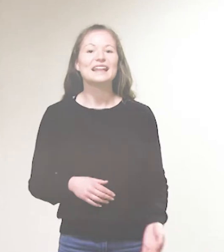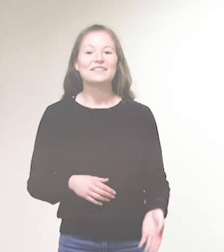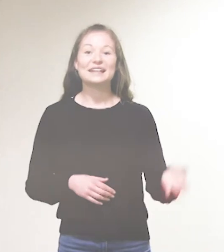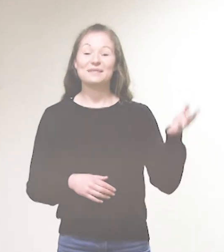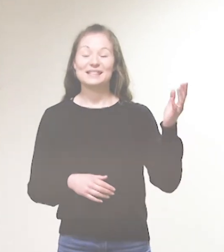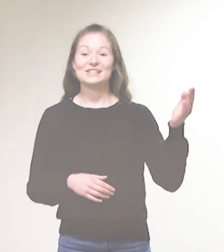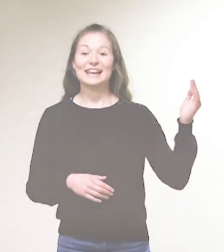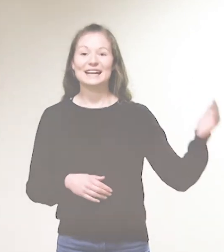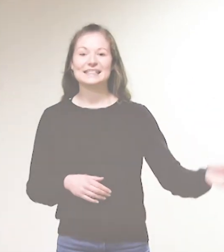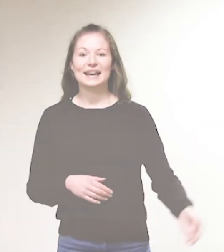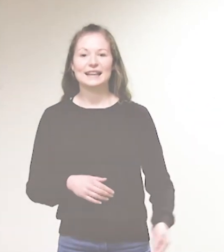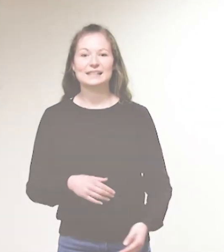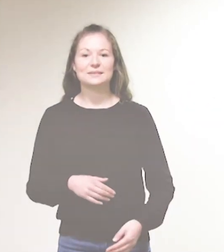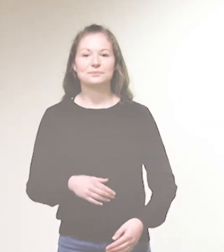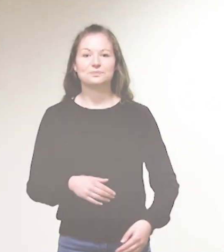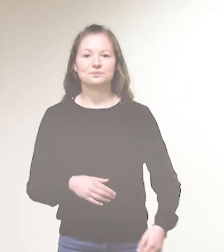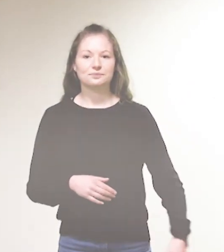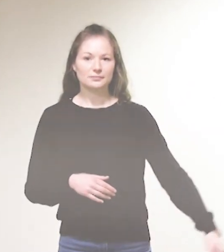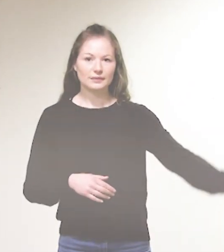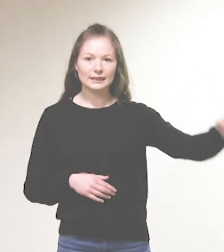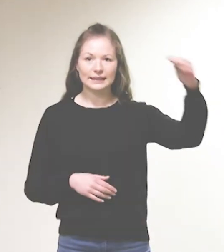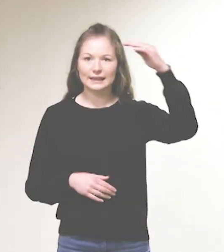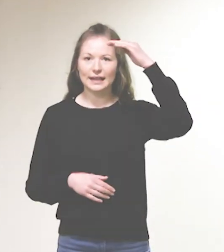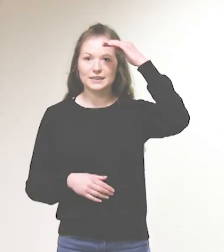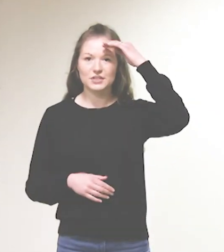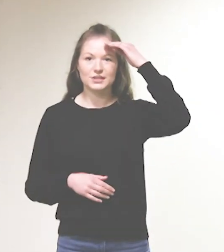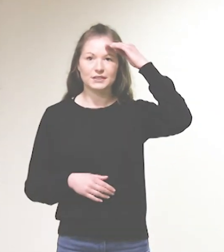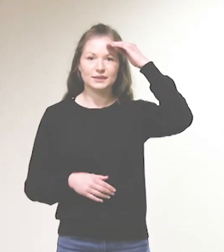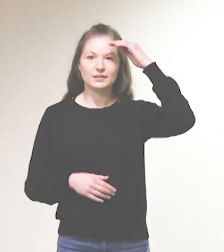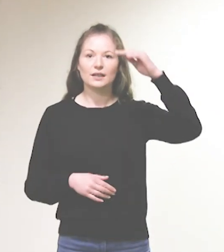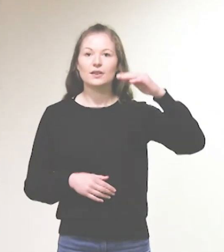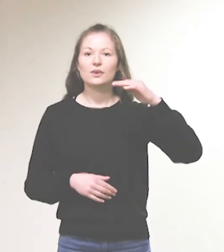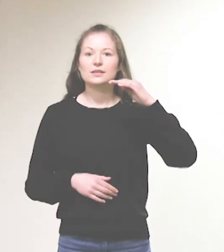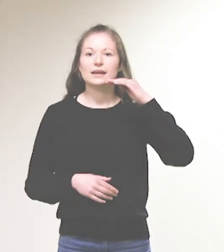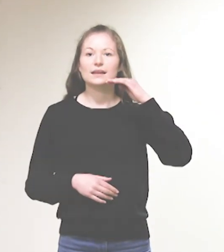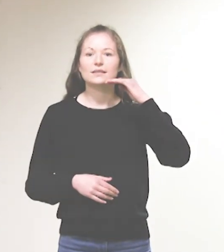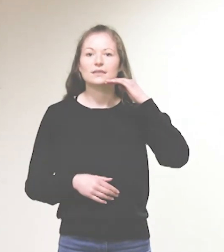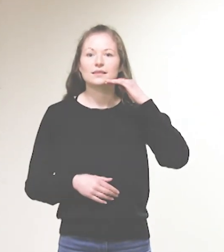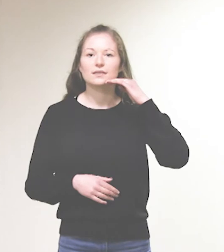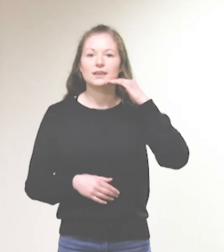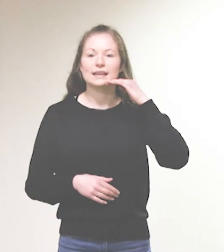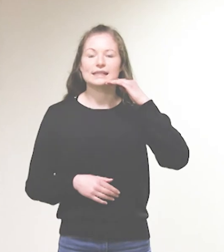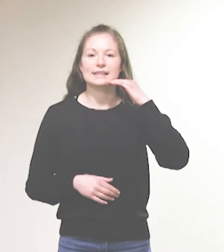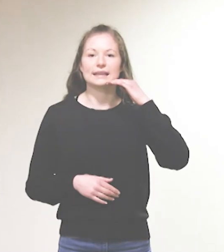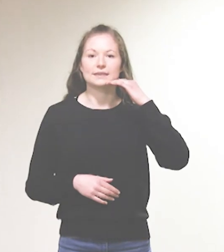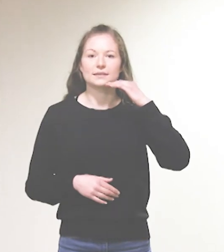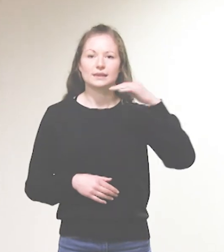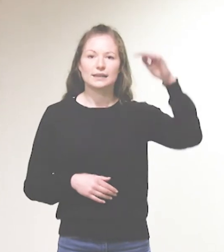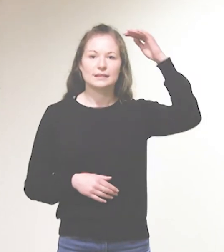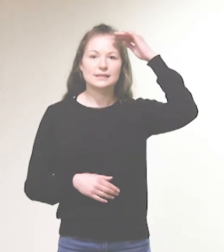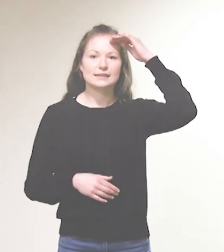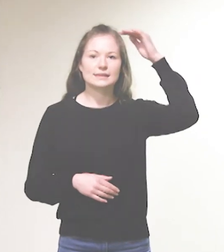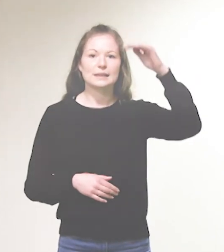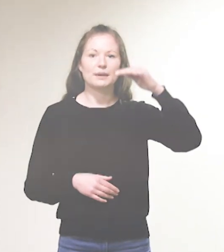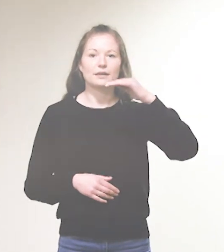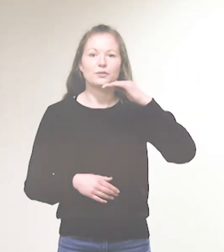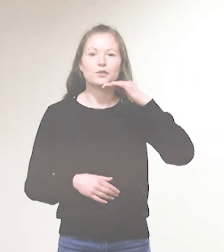Wir nehmen also die rechte Hand, gehen an die Stirn und dann ans Kinn. Das ist die Gebärde für